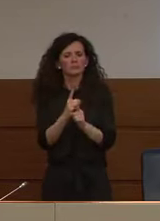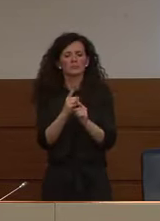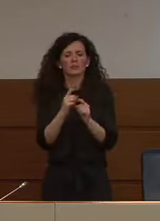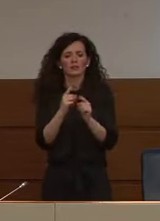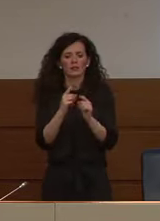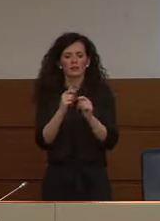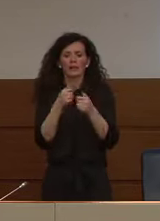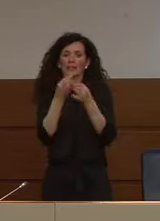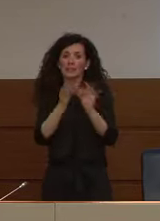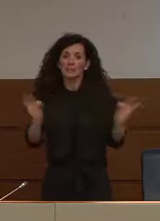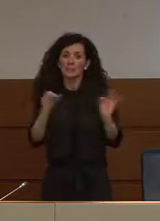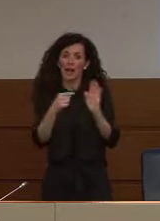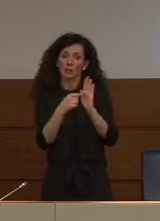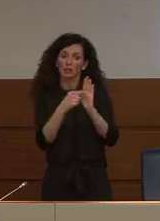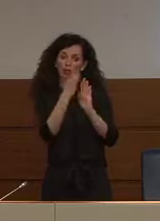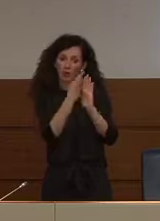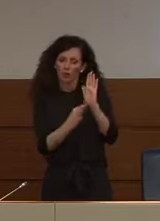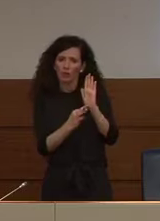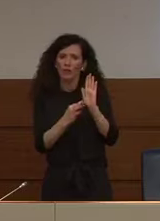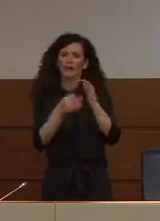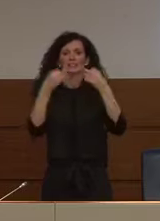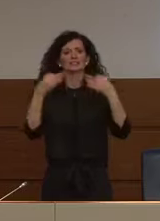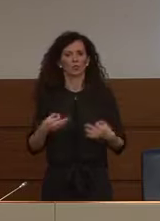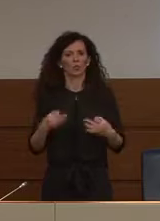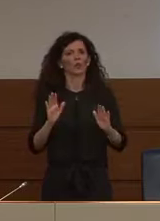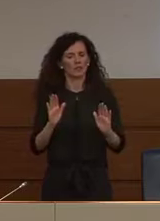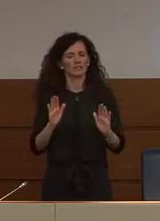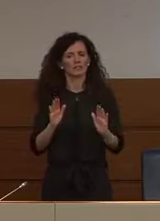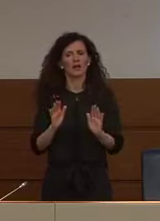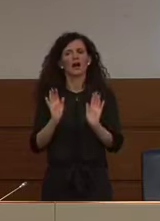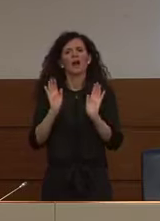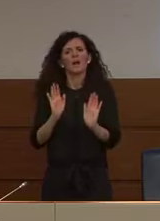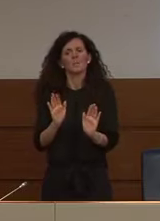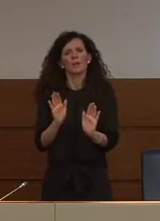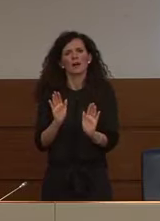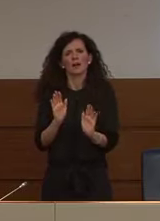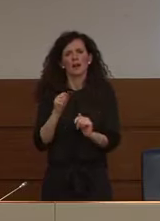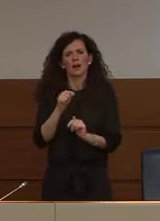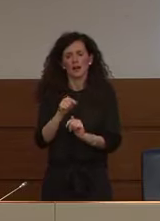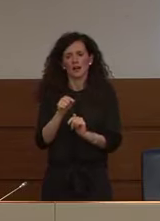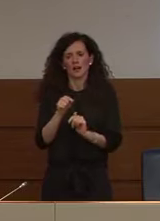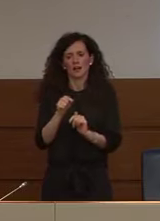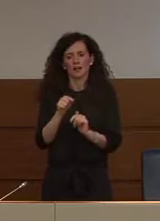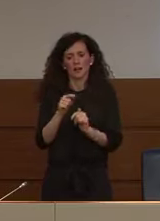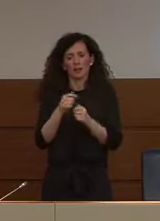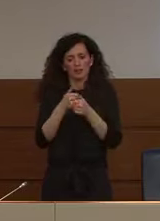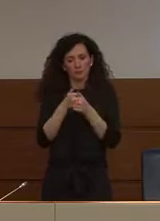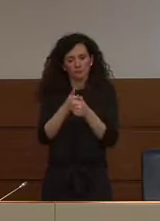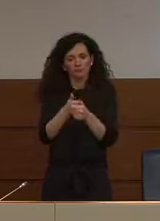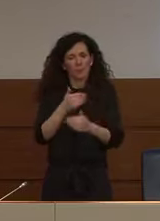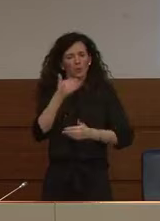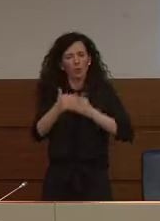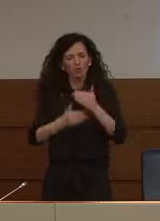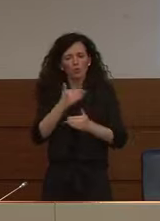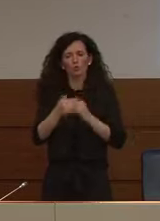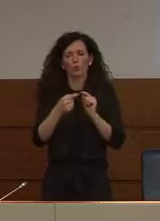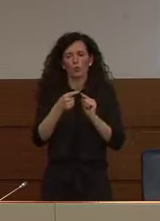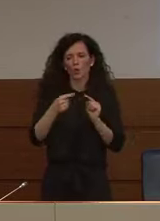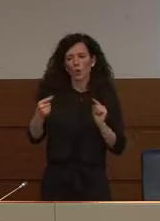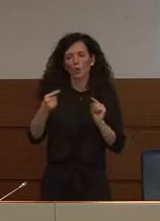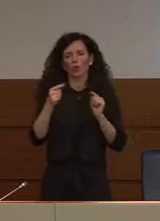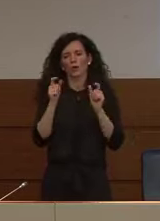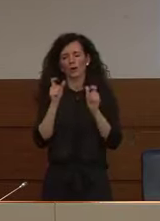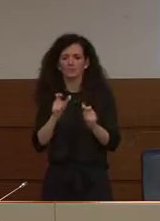sicurezza ma che non debbano poi rispettare quelle procedure così lunghe e farraginose